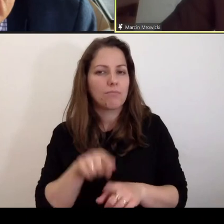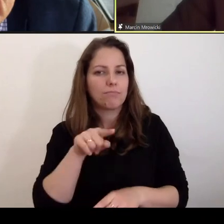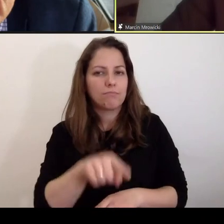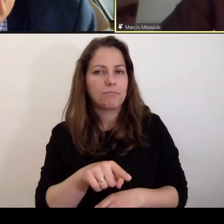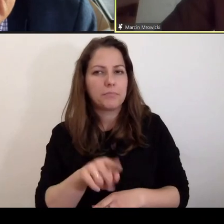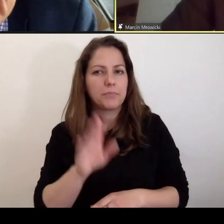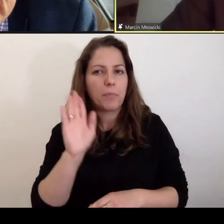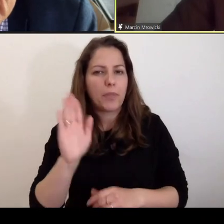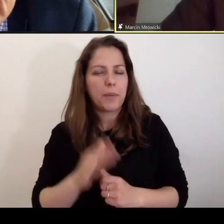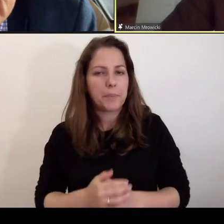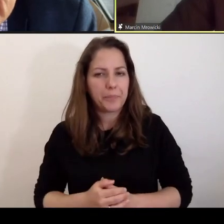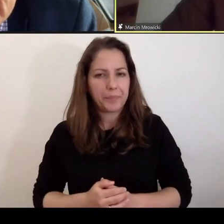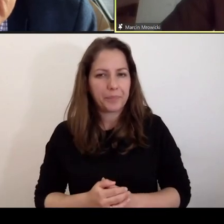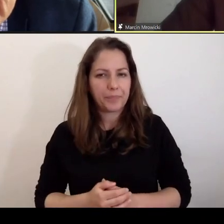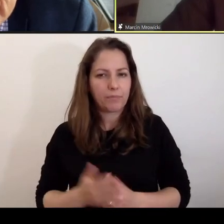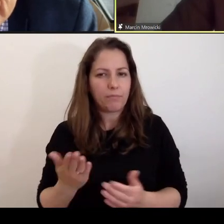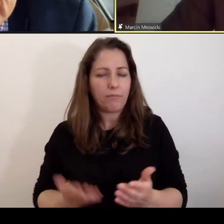potem